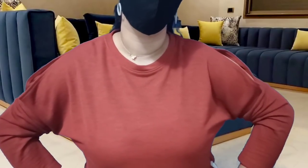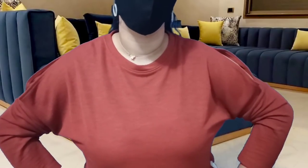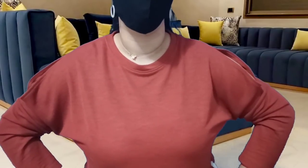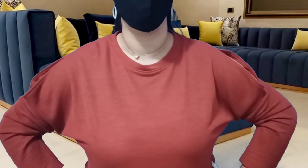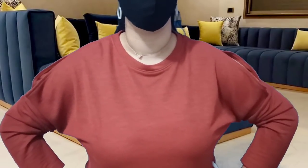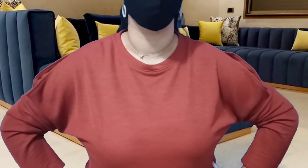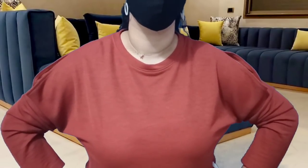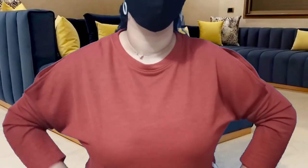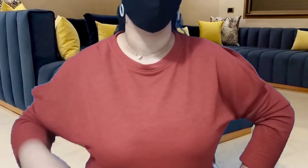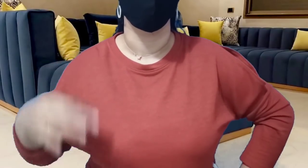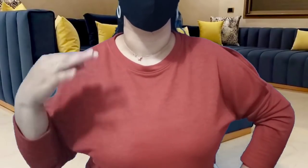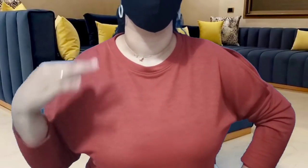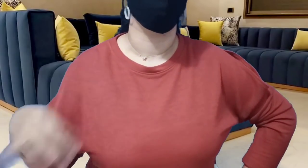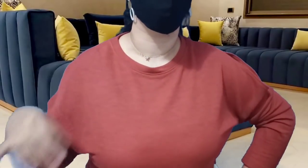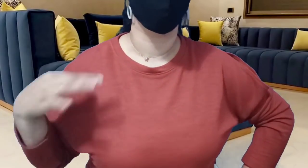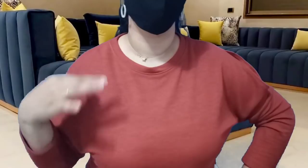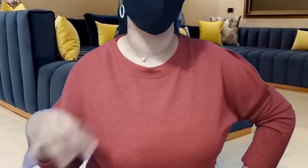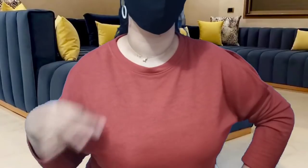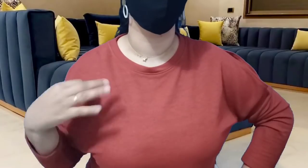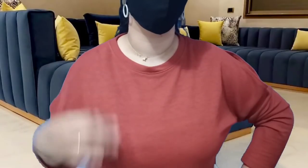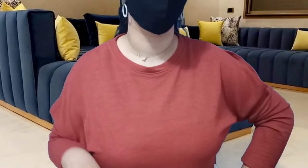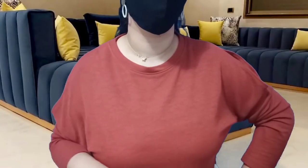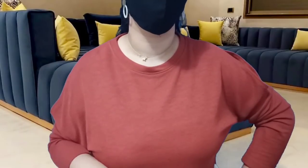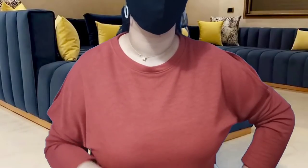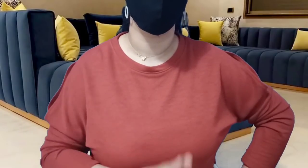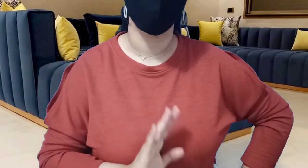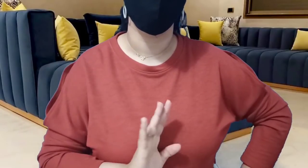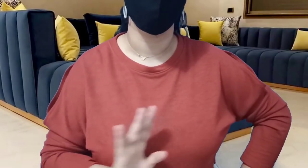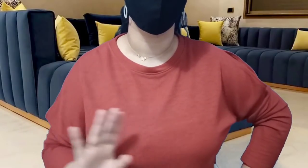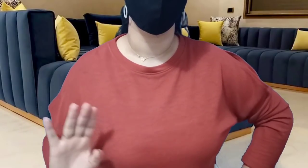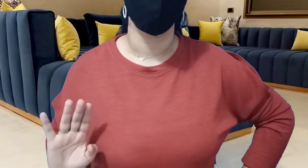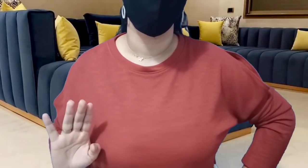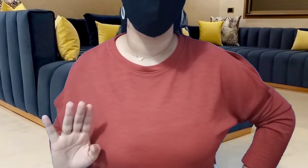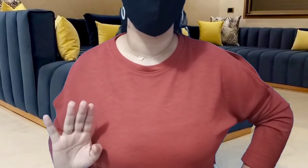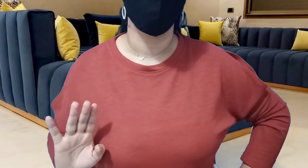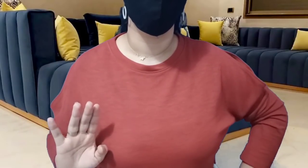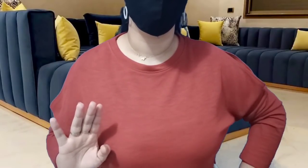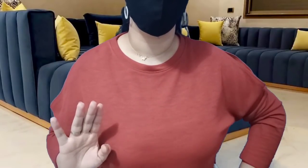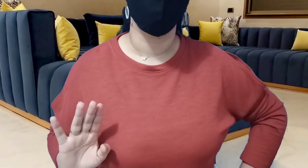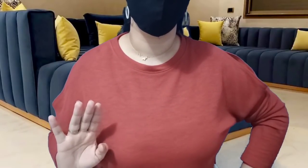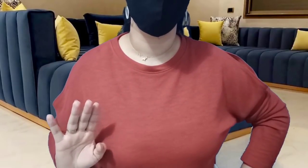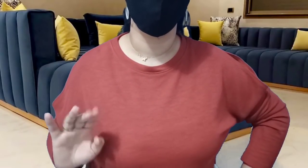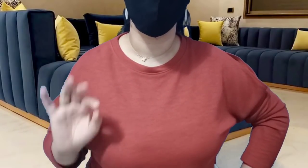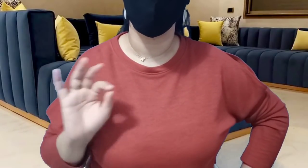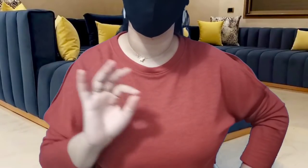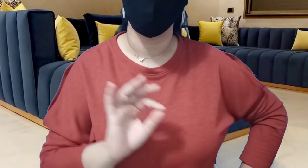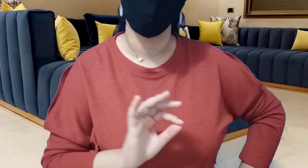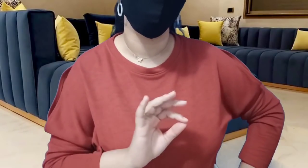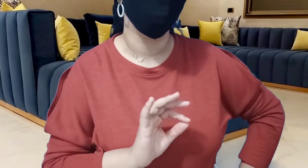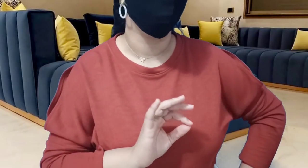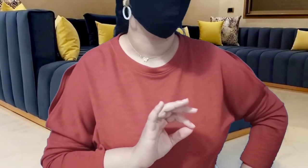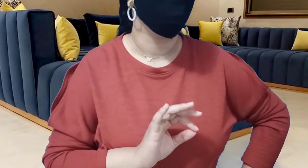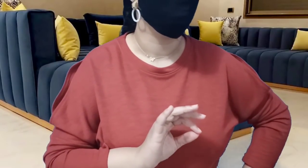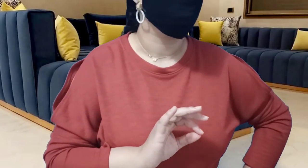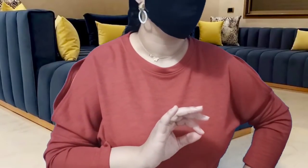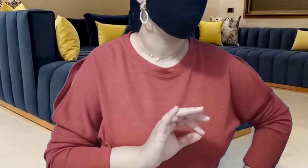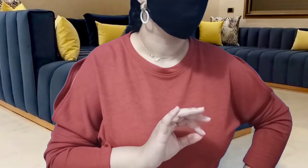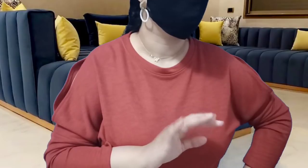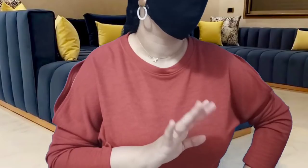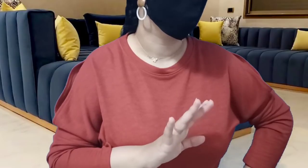ساميرا أشهد انتقام إخواني أخوتي والاستقرية مونتي كيف؟ حقا ولواد المهندسة برأتي منه وندمتي